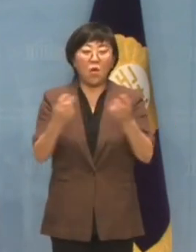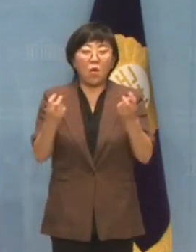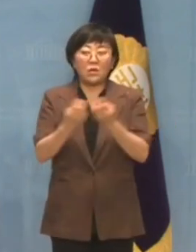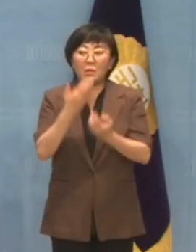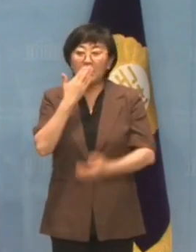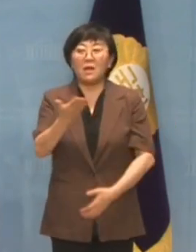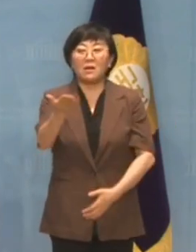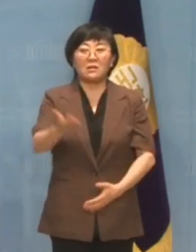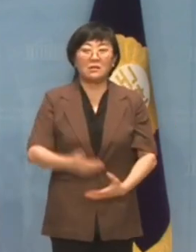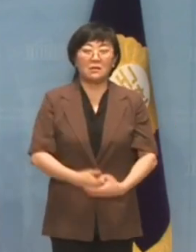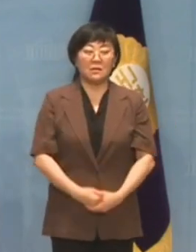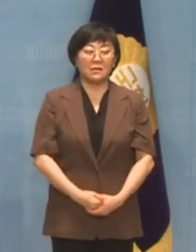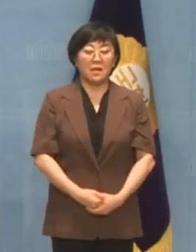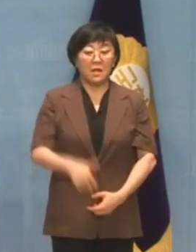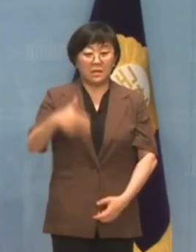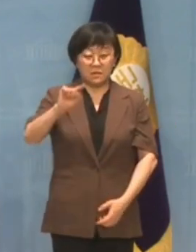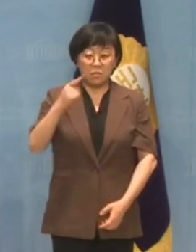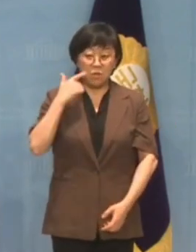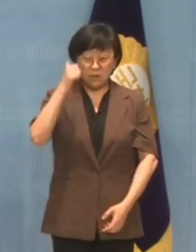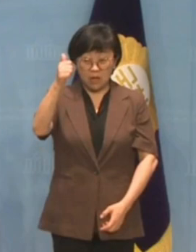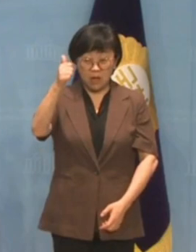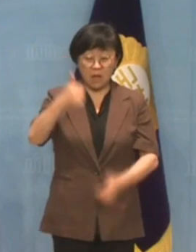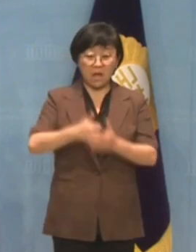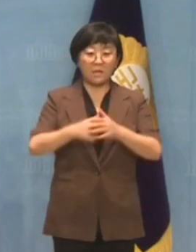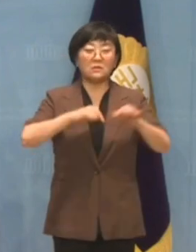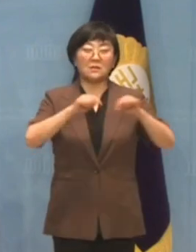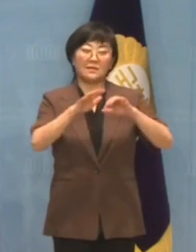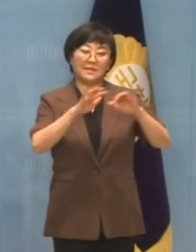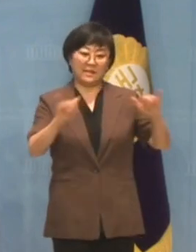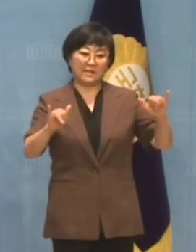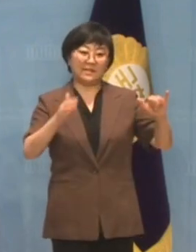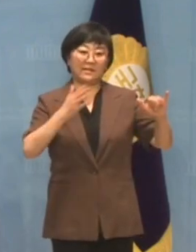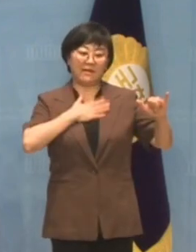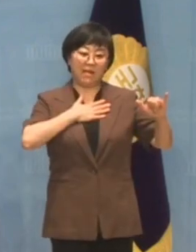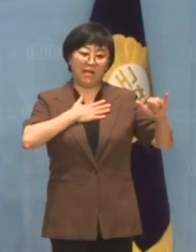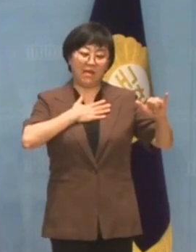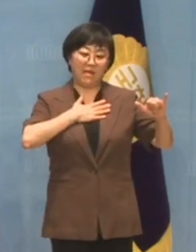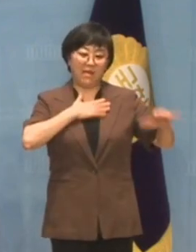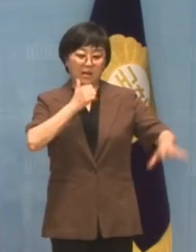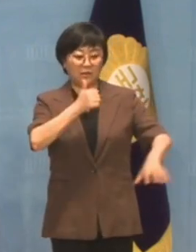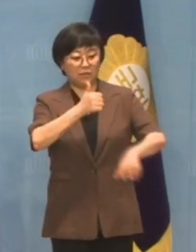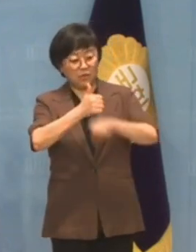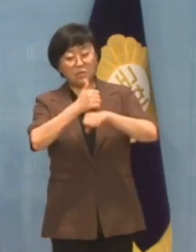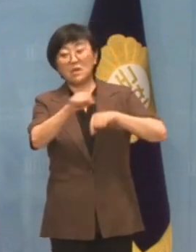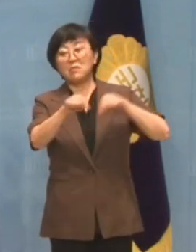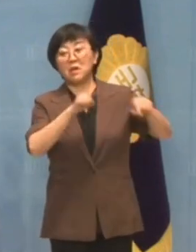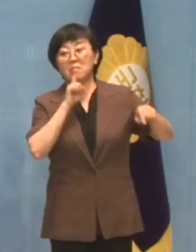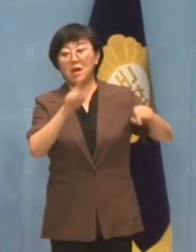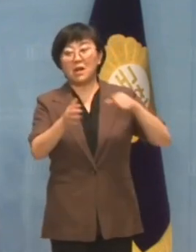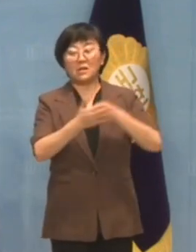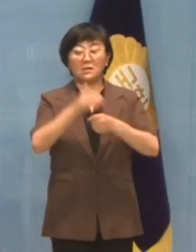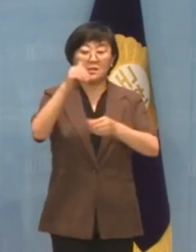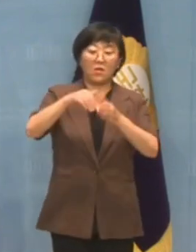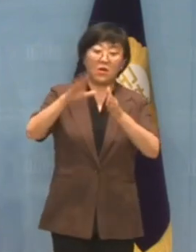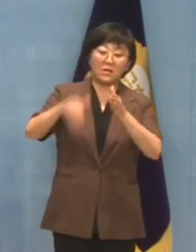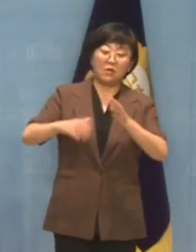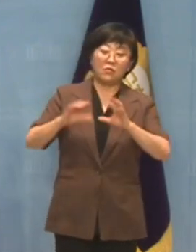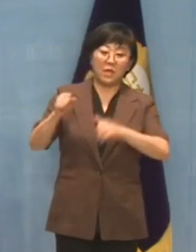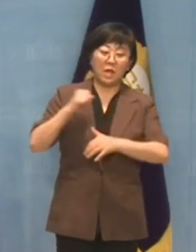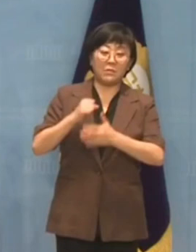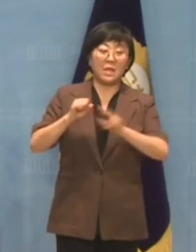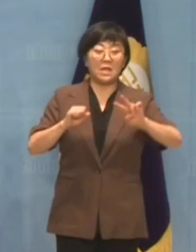것입니까? 전광훈 목사가 정치인은 내 통제를 받아야 한다. 총선에서 국민의힘